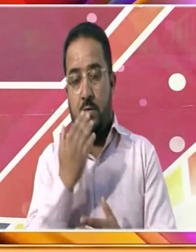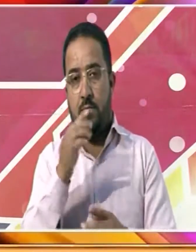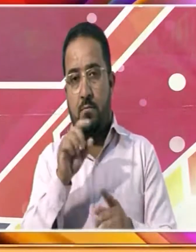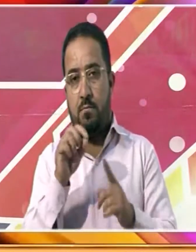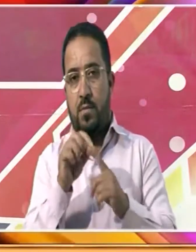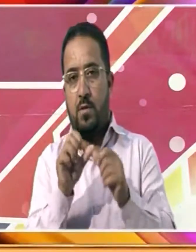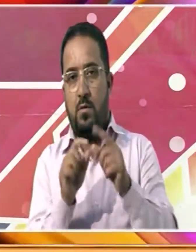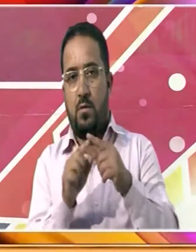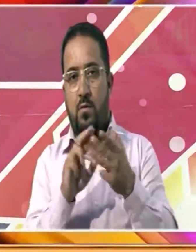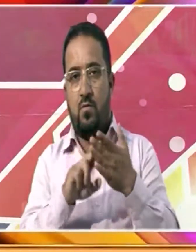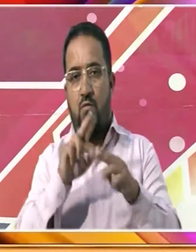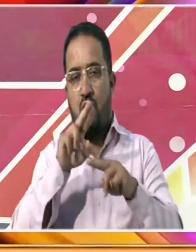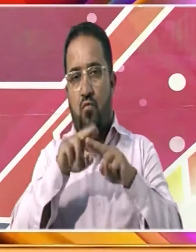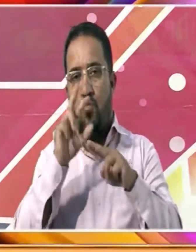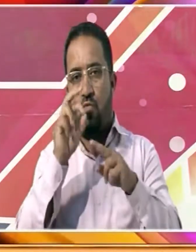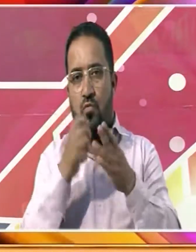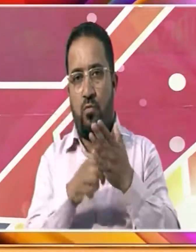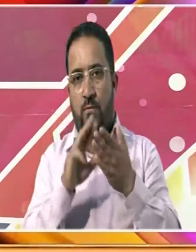فارم ہے